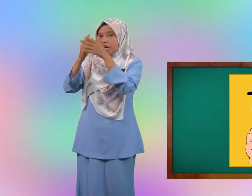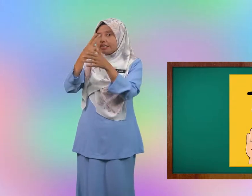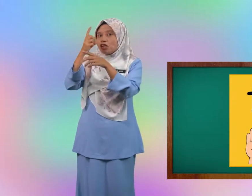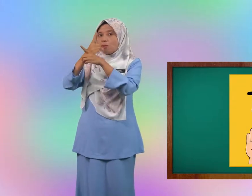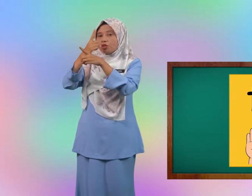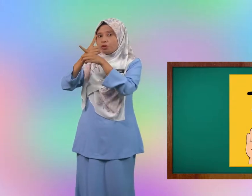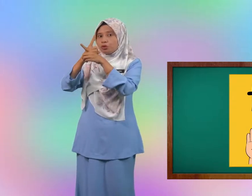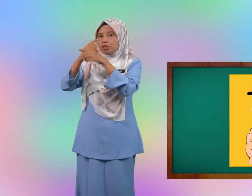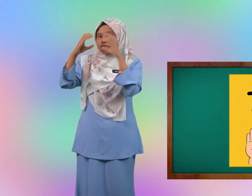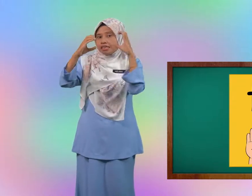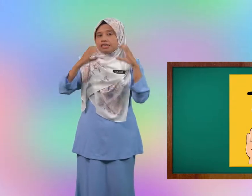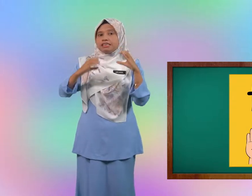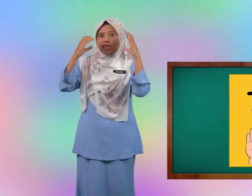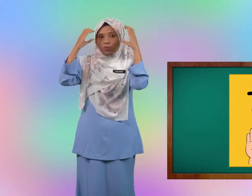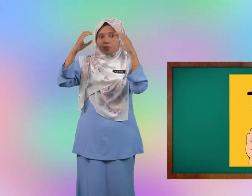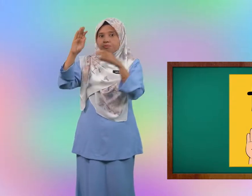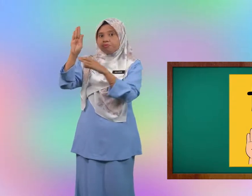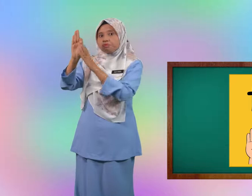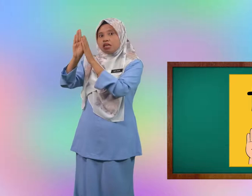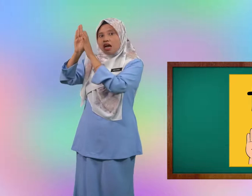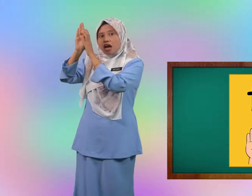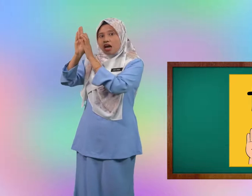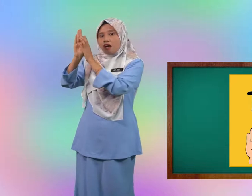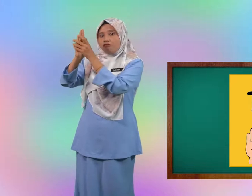Tengok betul-betul cara cikgu. F.